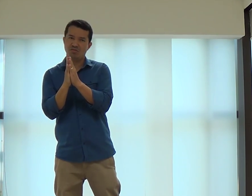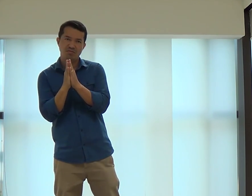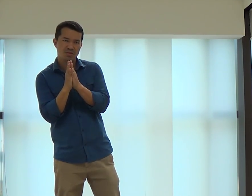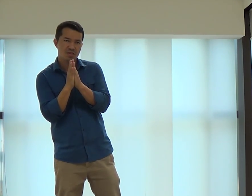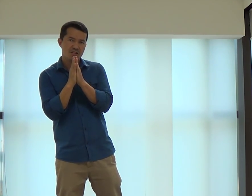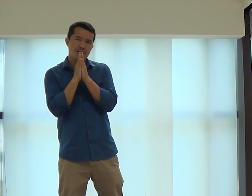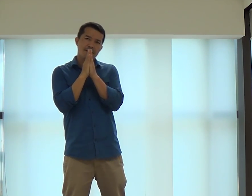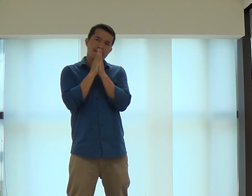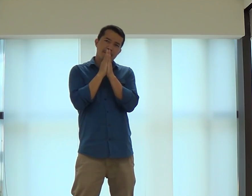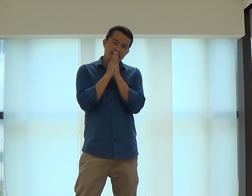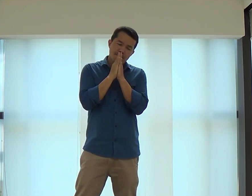orar.